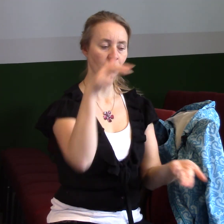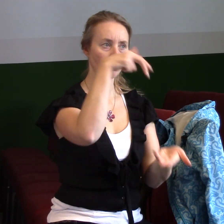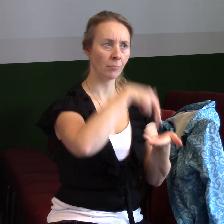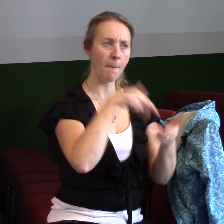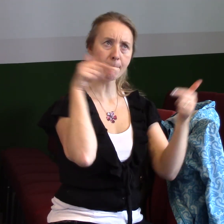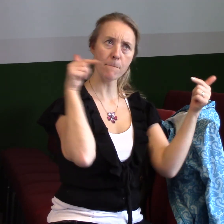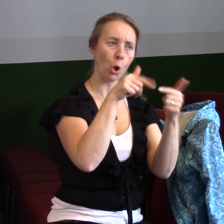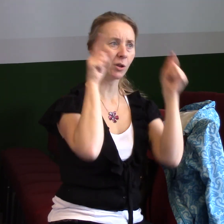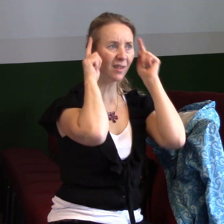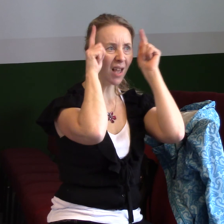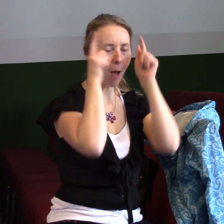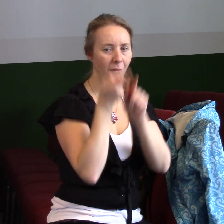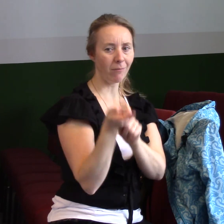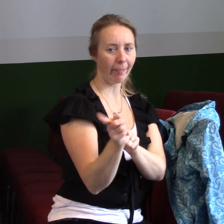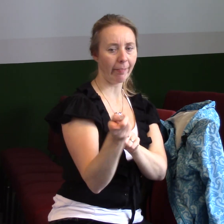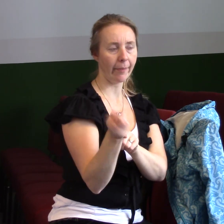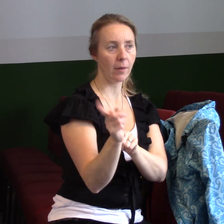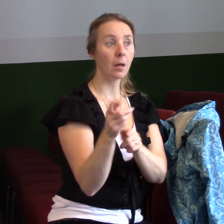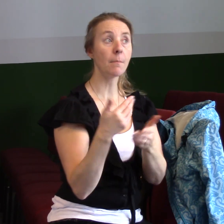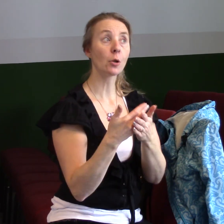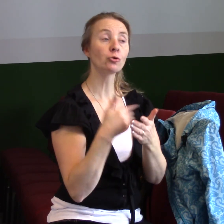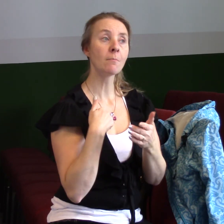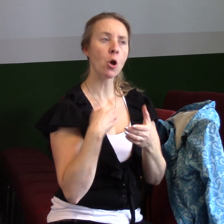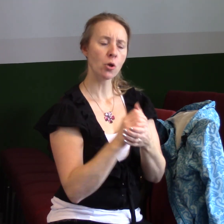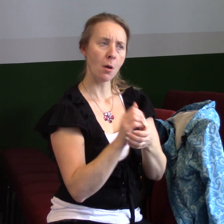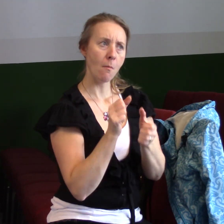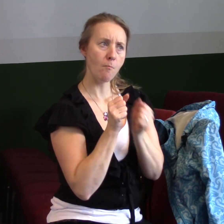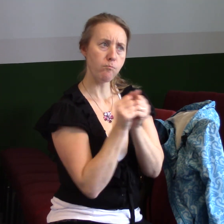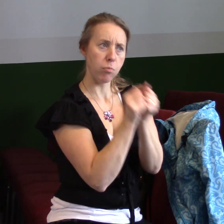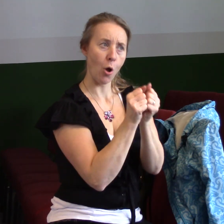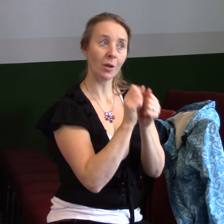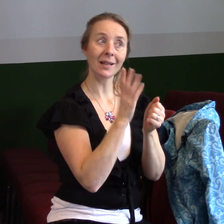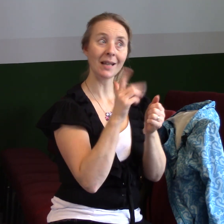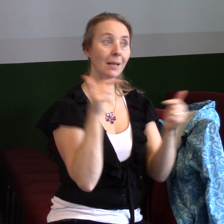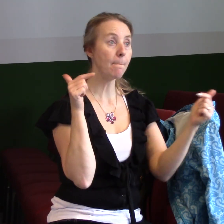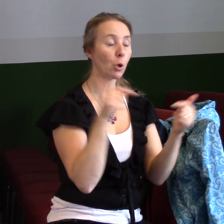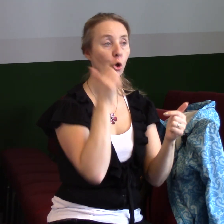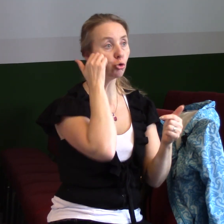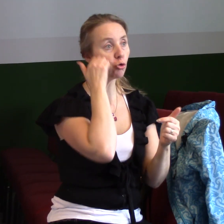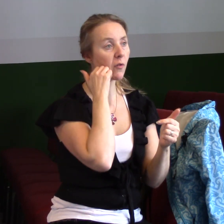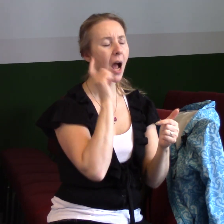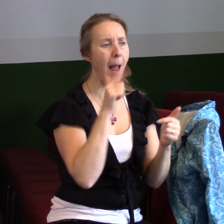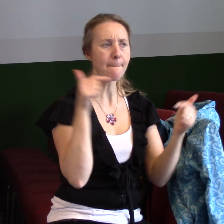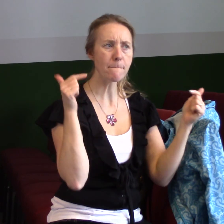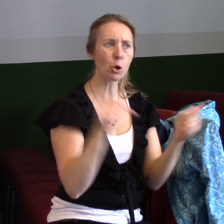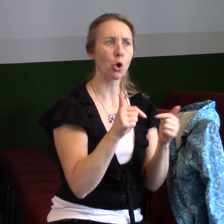nástrahám. Nebož náš zápas není proti tělu a krvi, neboli proti člověku, ale proti vládám, proti